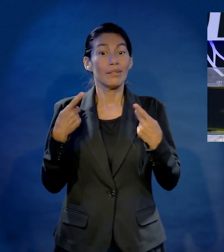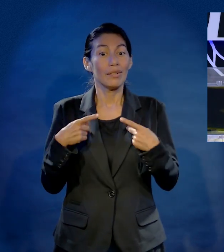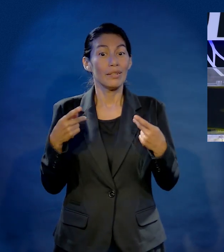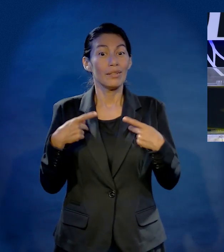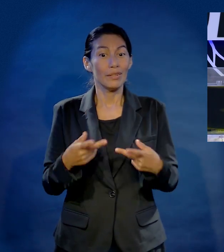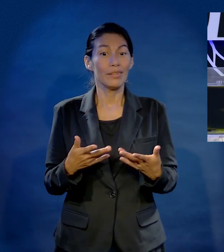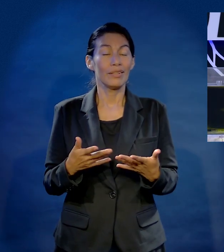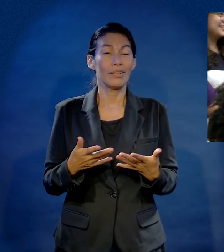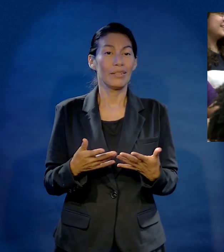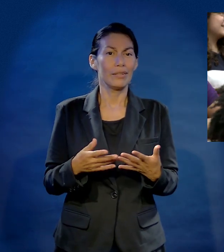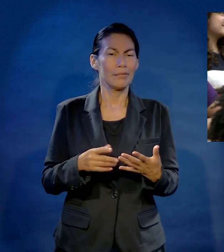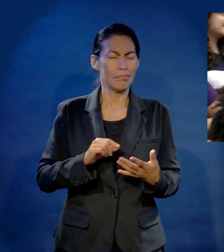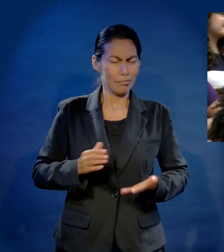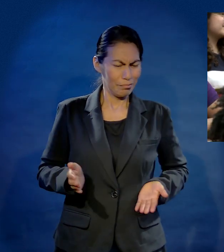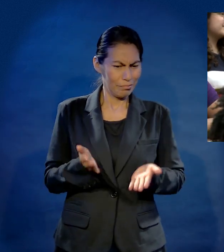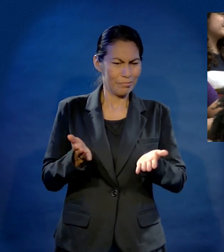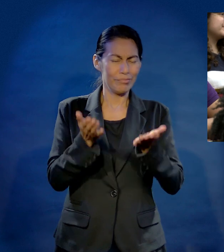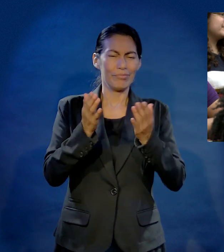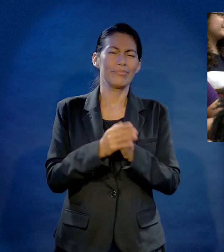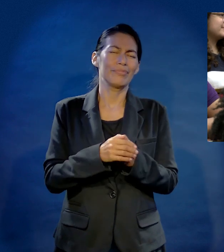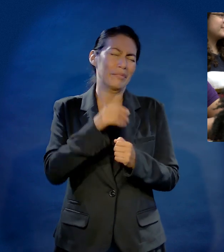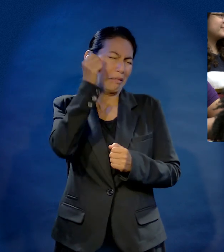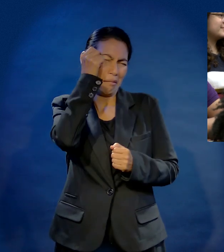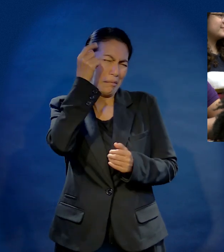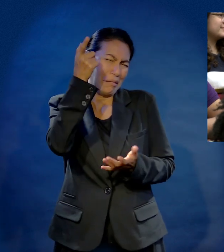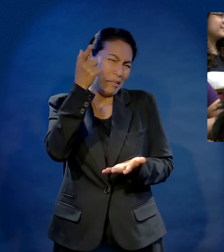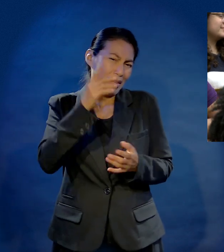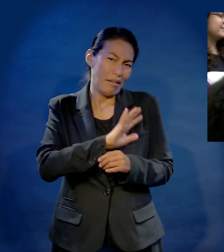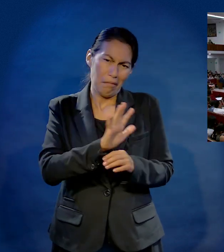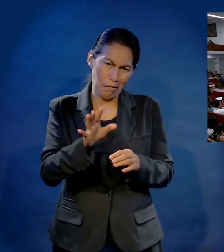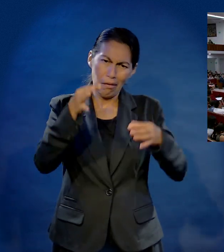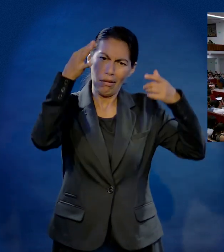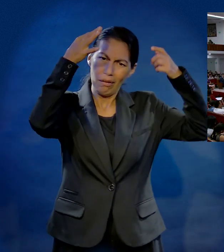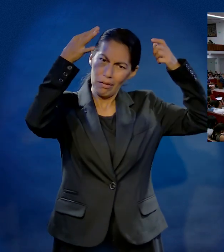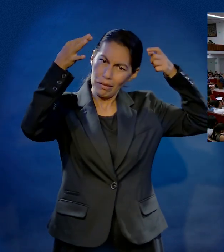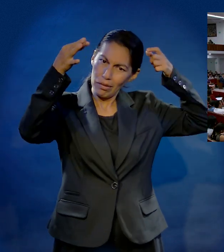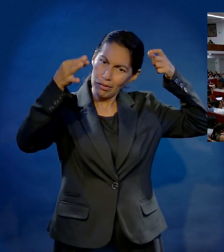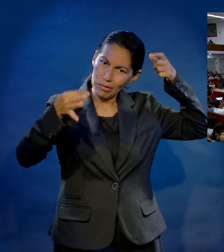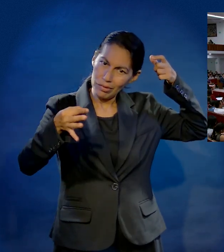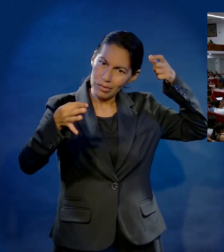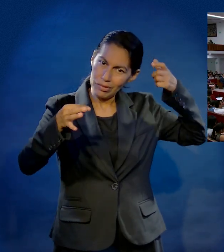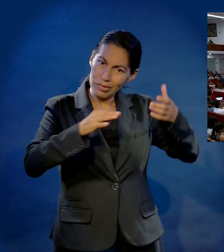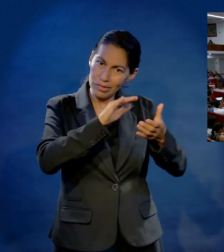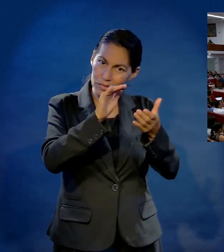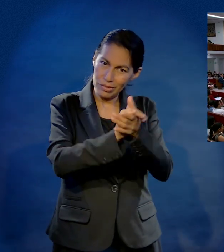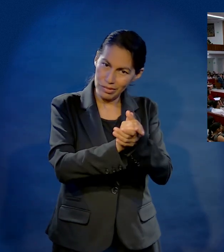vas a necesitar personas que te animen. Imagínate que ya graduaste de Montemorelos mañana, te casaste con una persona